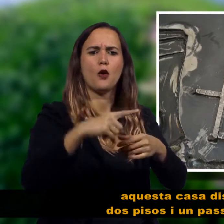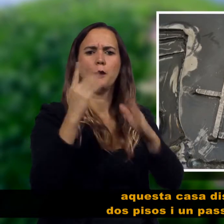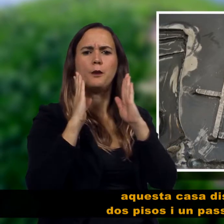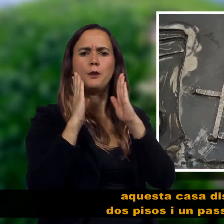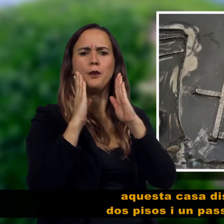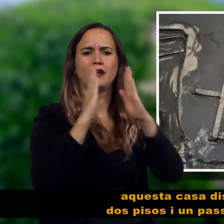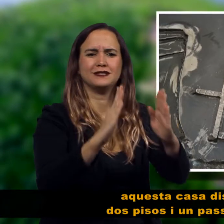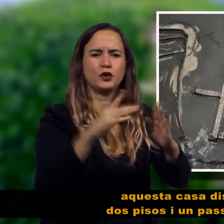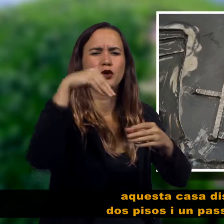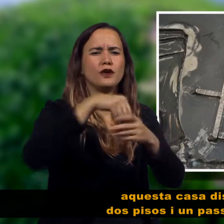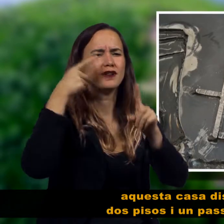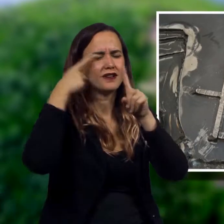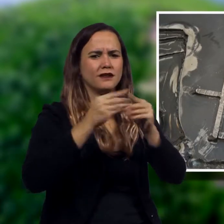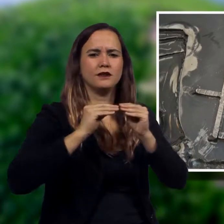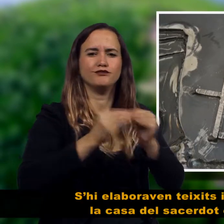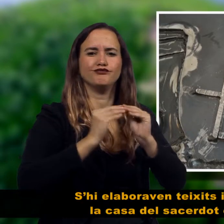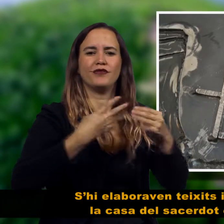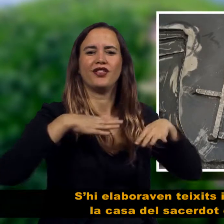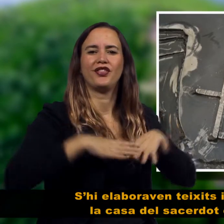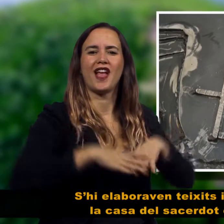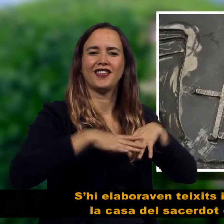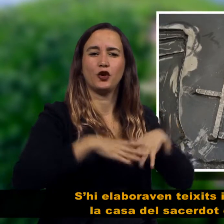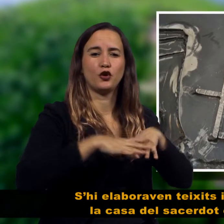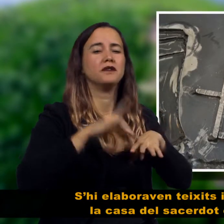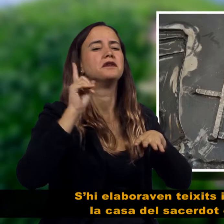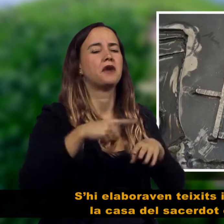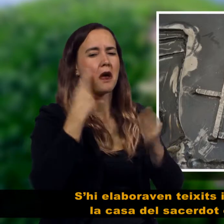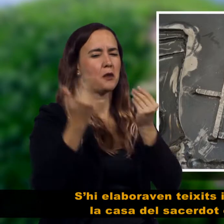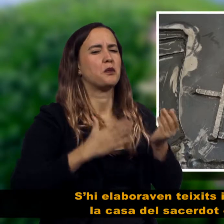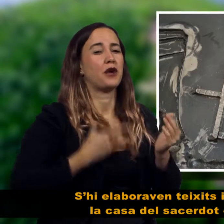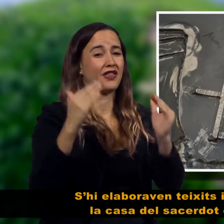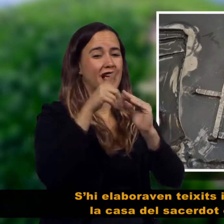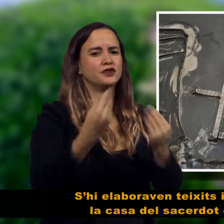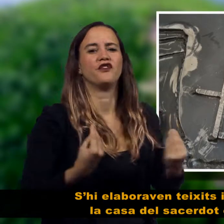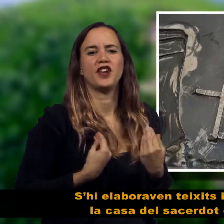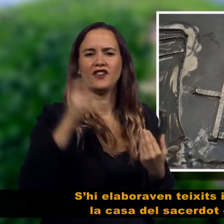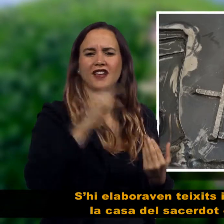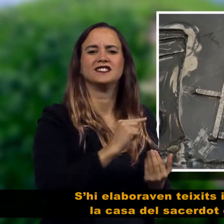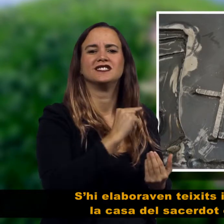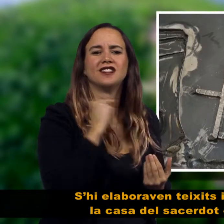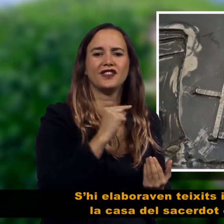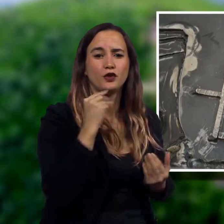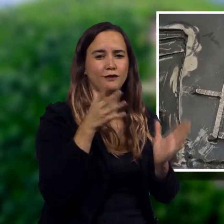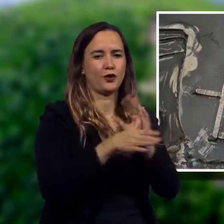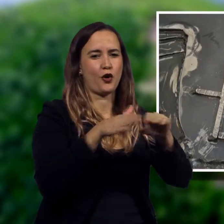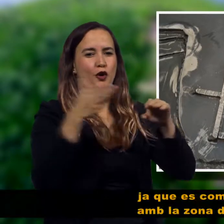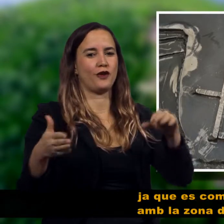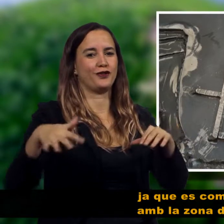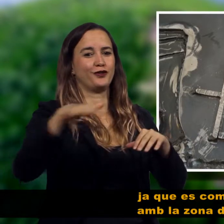de dos pisos i un passadís interior. Si elaboraven teixits, hi podia haver estat la casa del sacerdot o sacerdotessa,